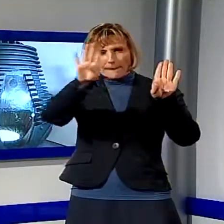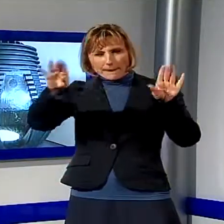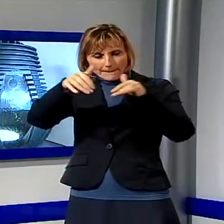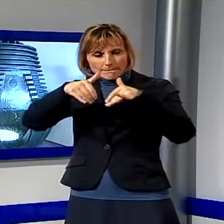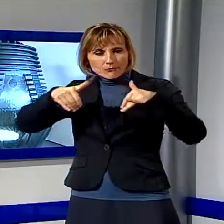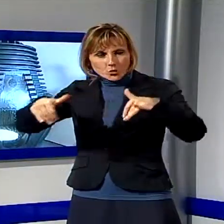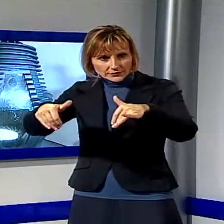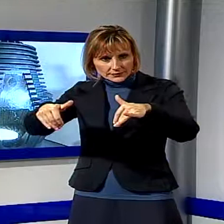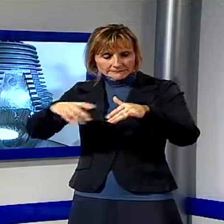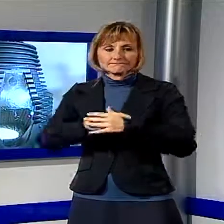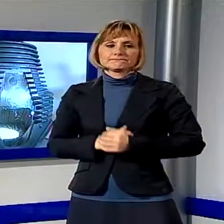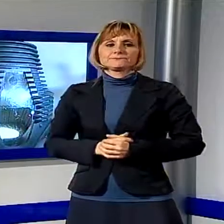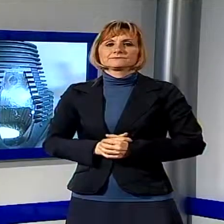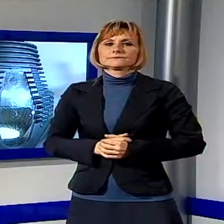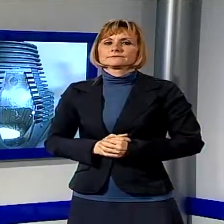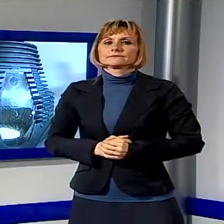'arte contemporanea.